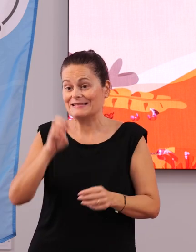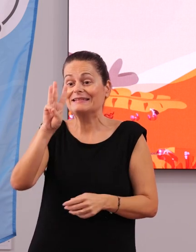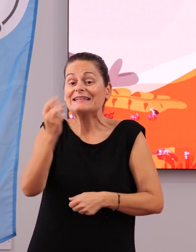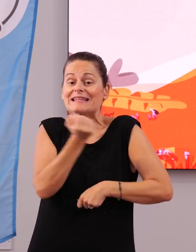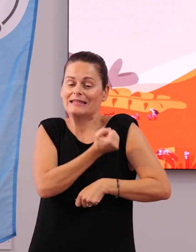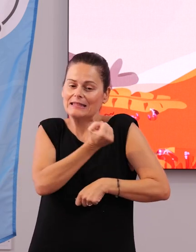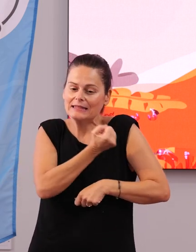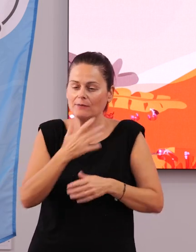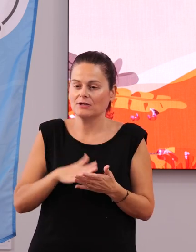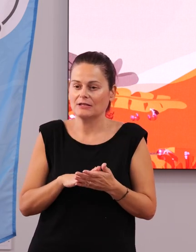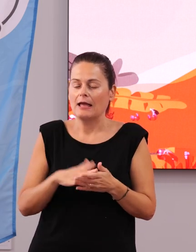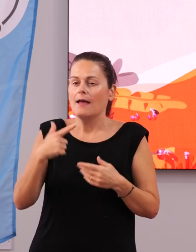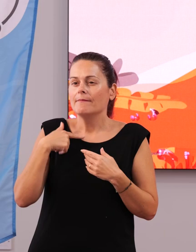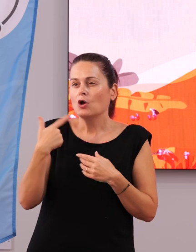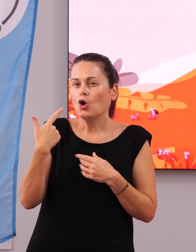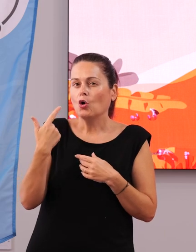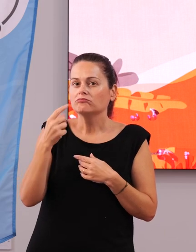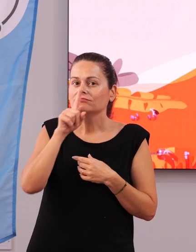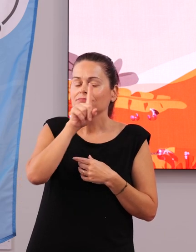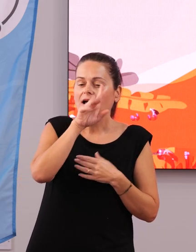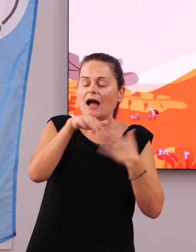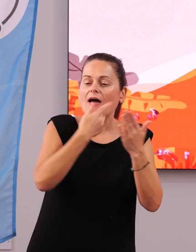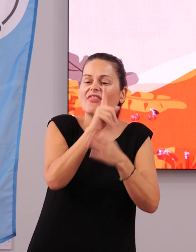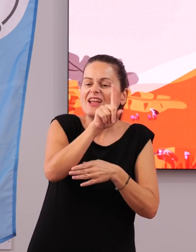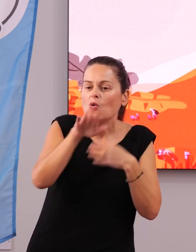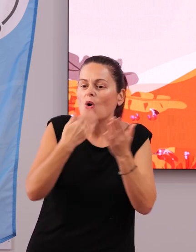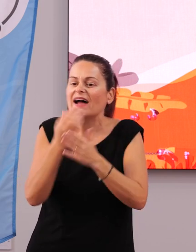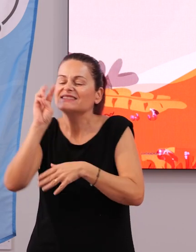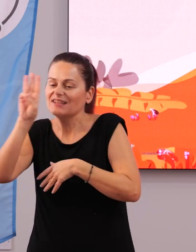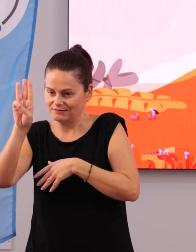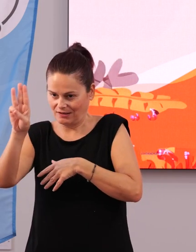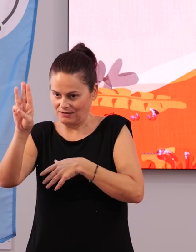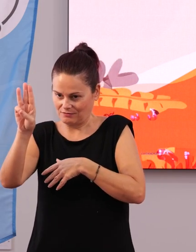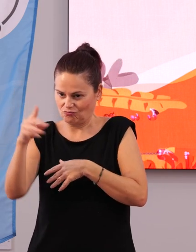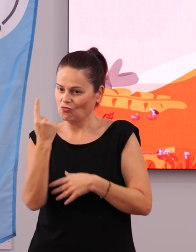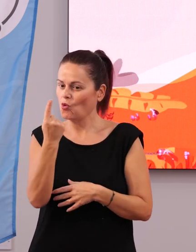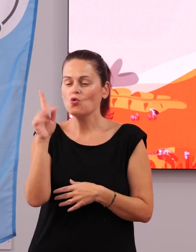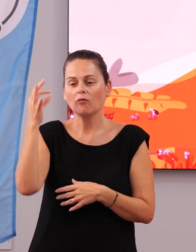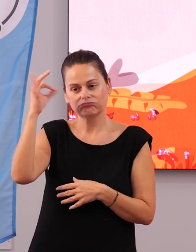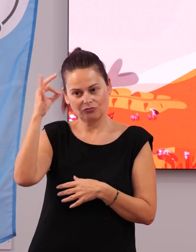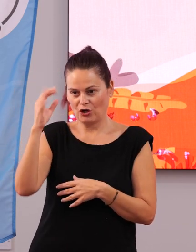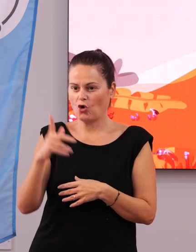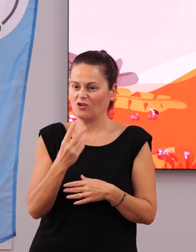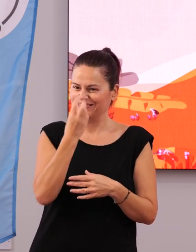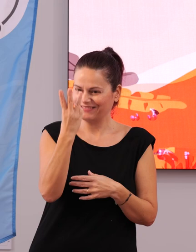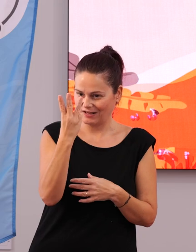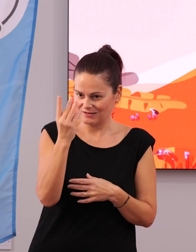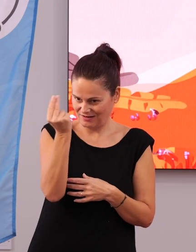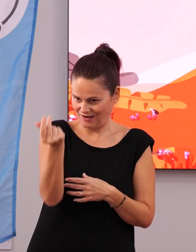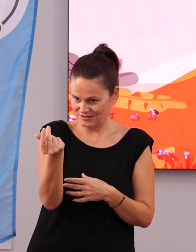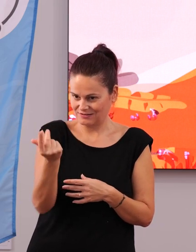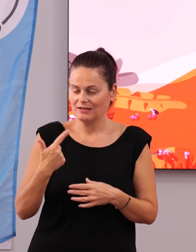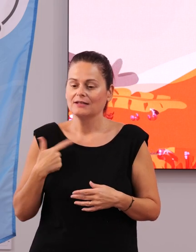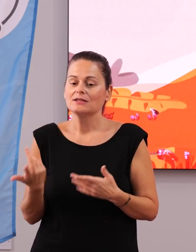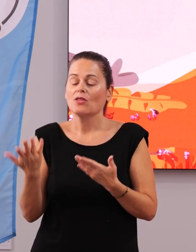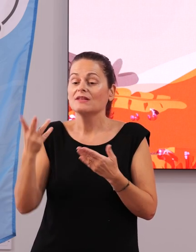diciembre, pero hemos sido ambiciosos y lo vamos a hacer del 1 al 3. Y además, el día 1 de diciembre hemos contado